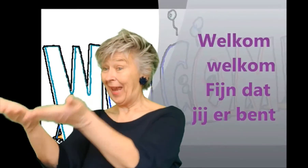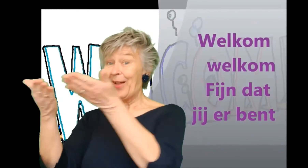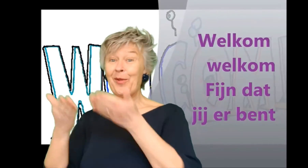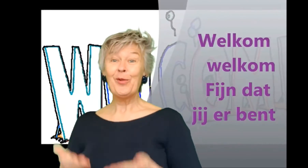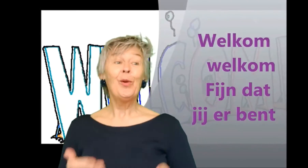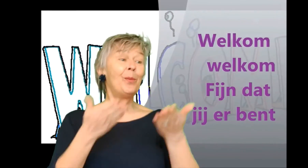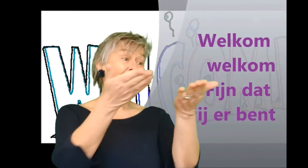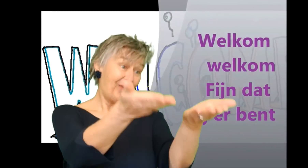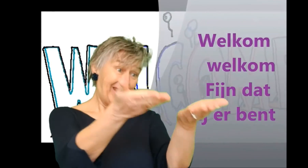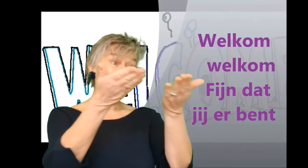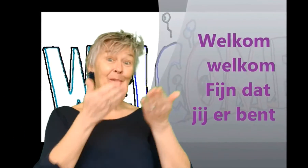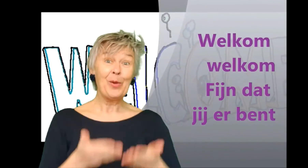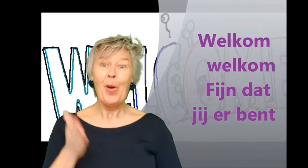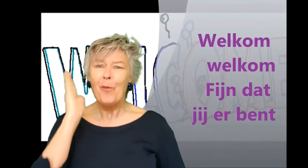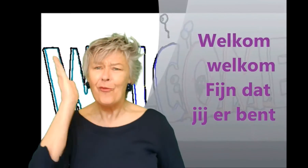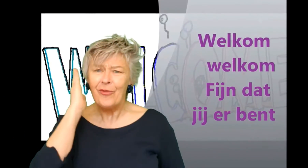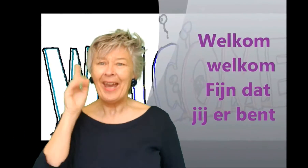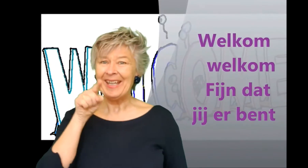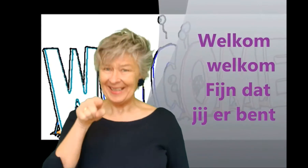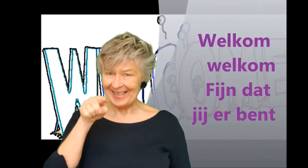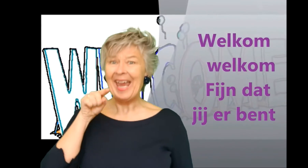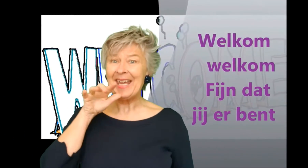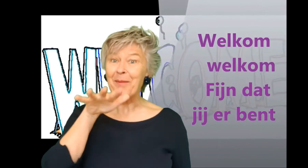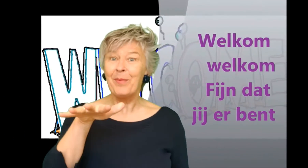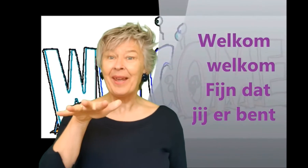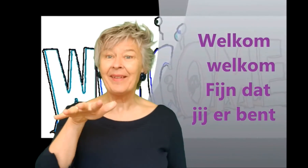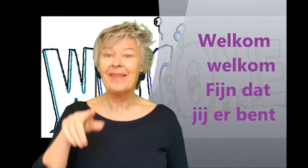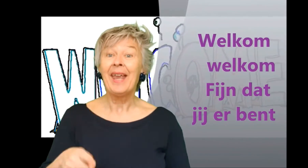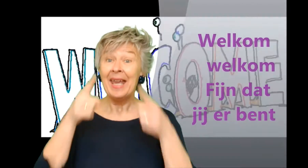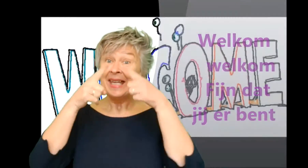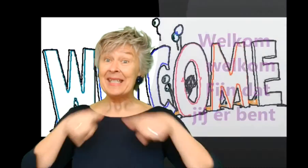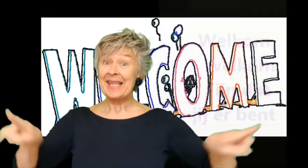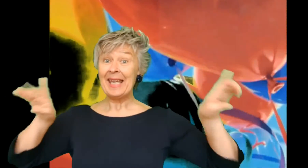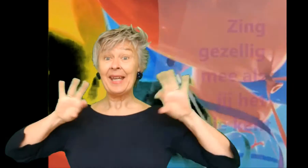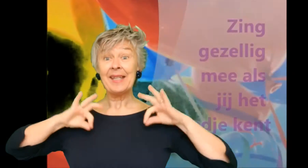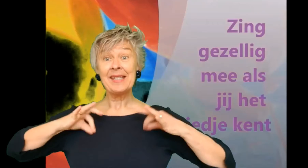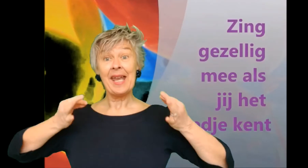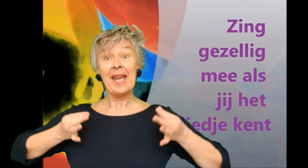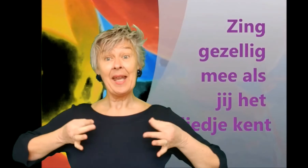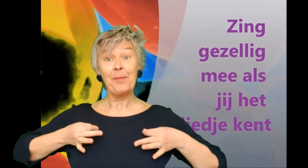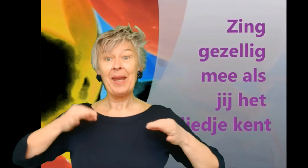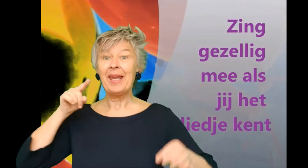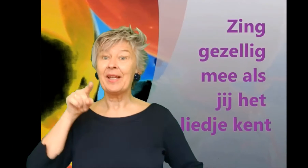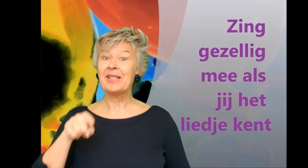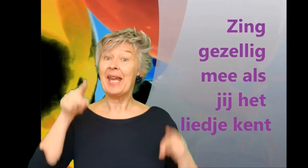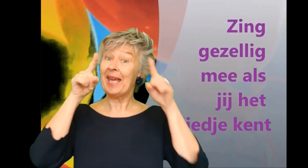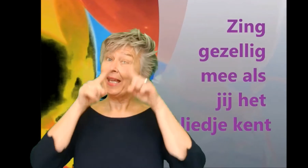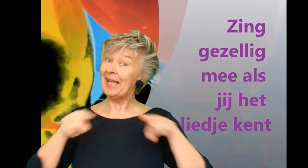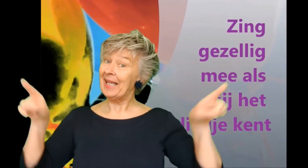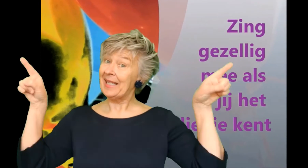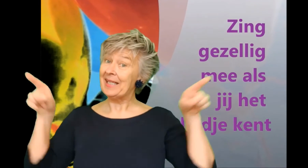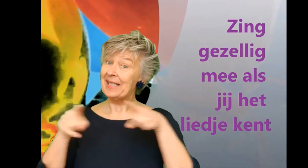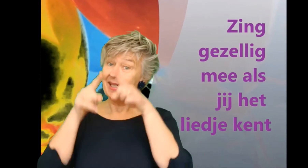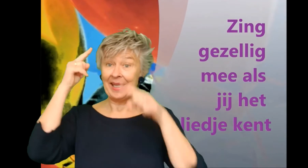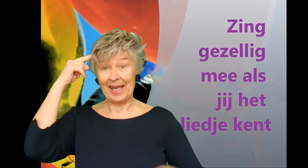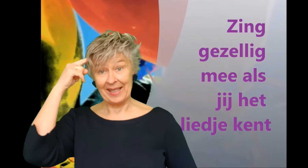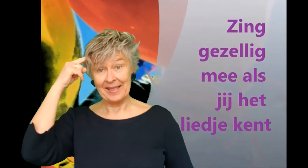Welkom, welkom, welkom, fijn dat jij er bent. Zing gezellig mee als jij een liedje bent.